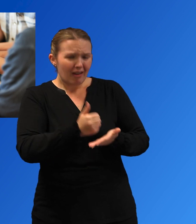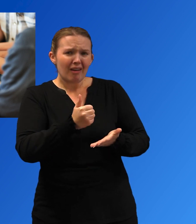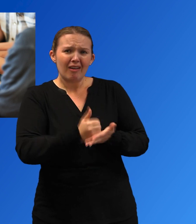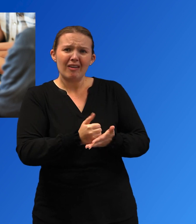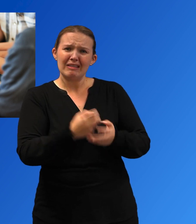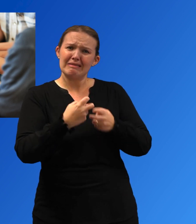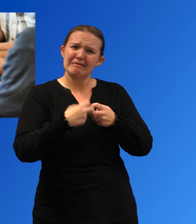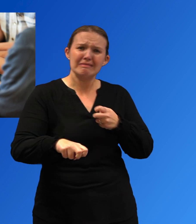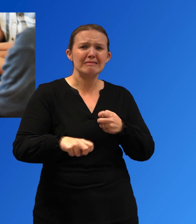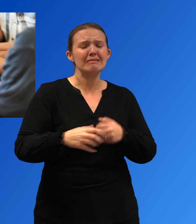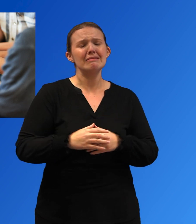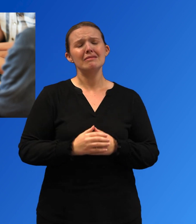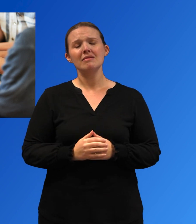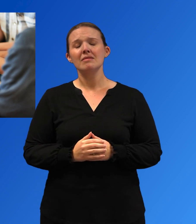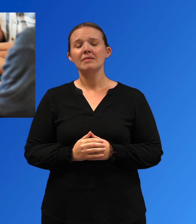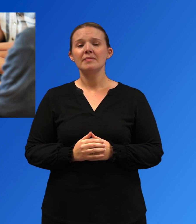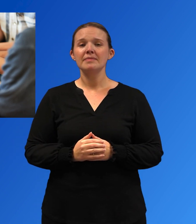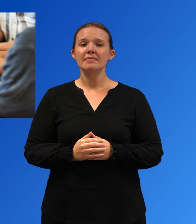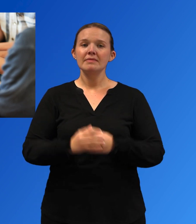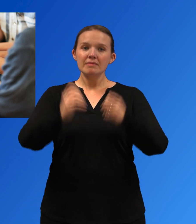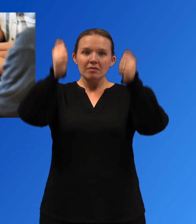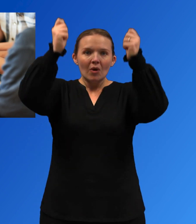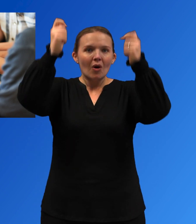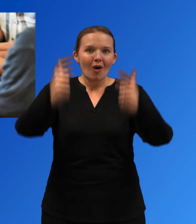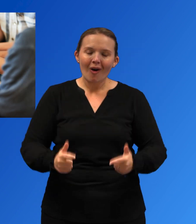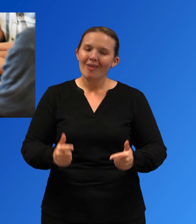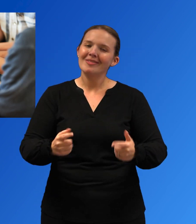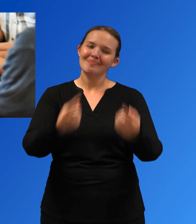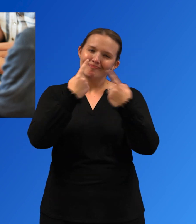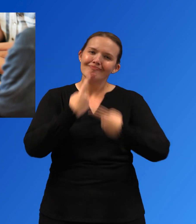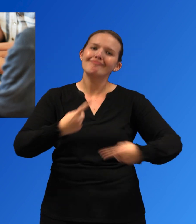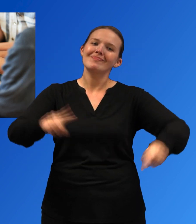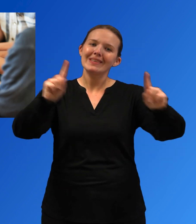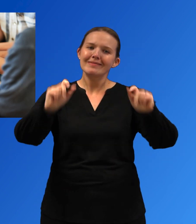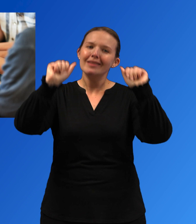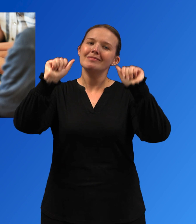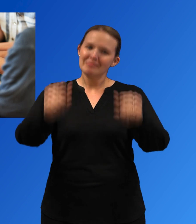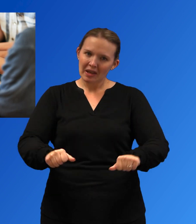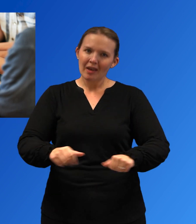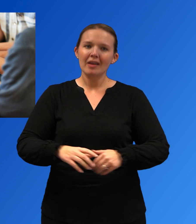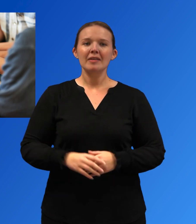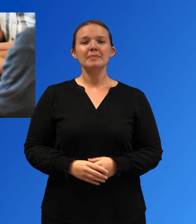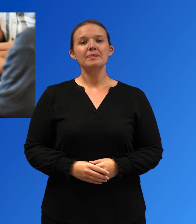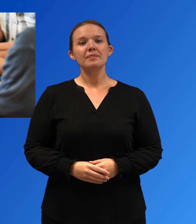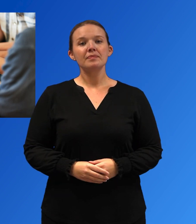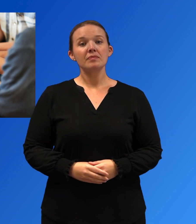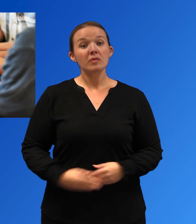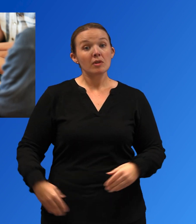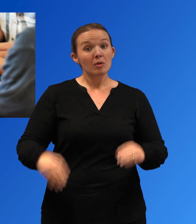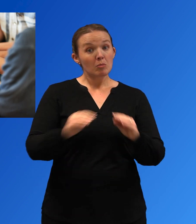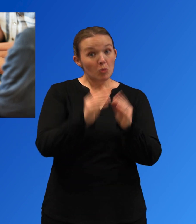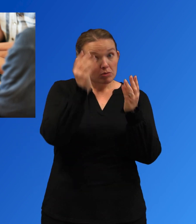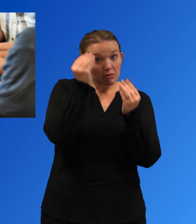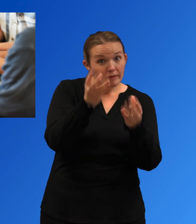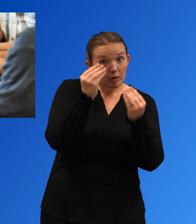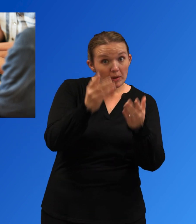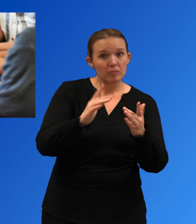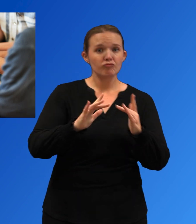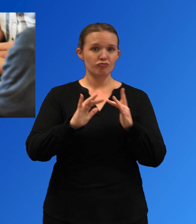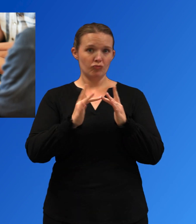Infórmese más acerca de la reducción del estigma, que puede ser una barrera importante para obtener ayuda. Para